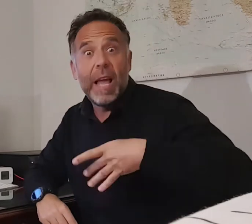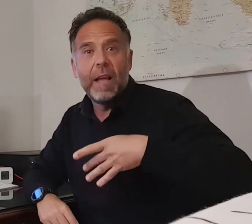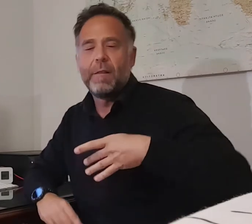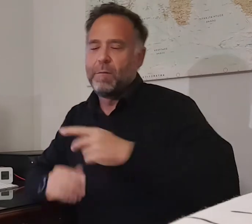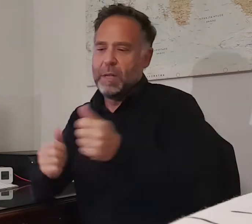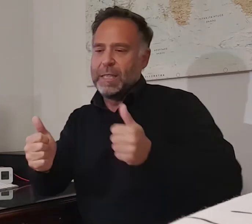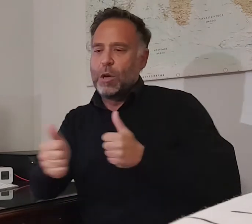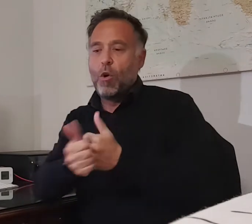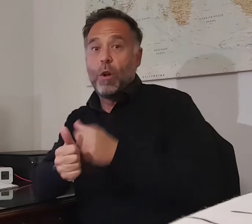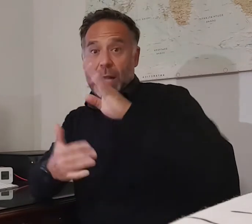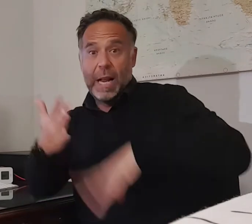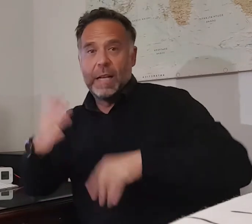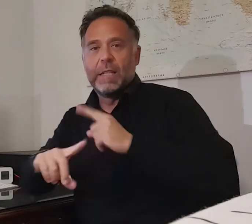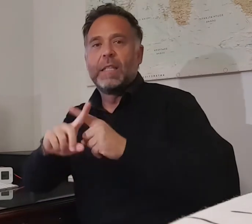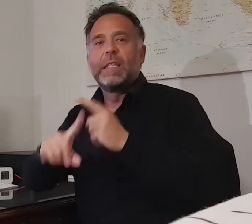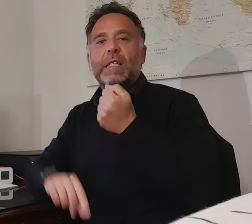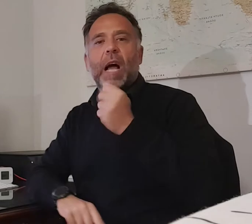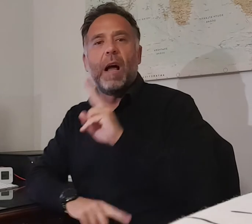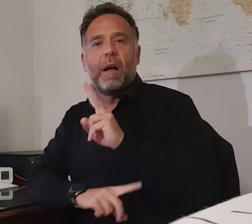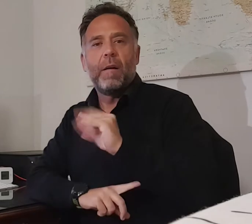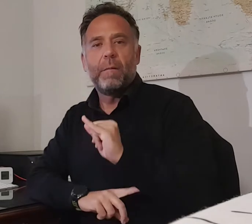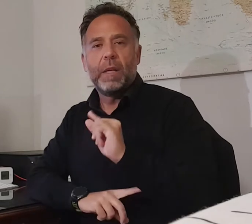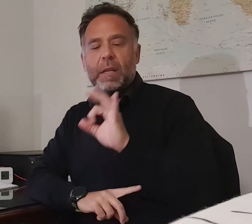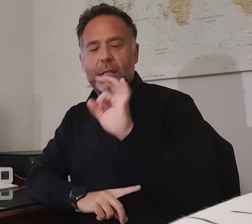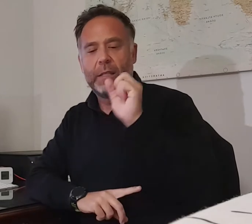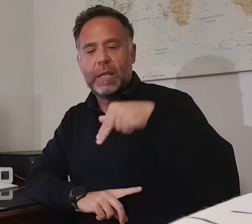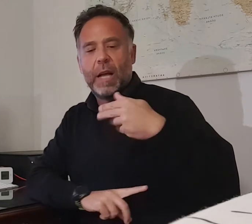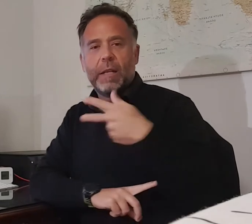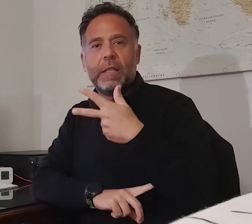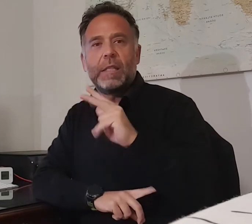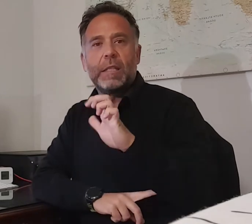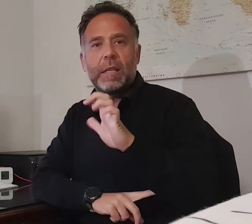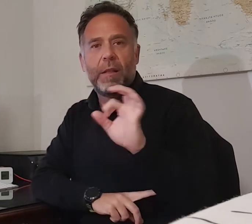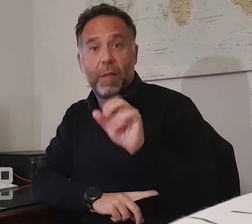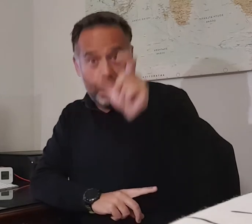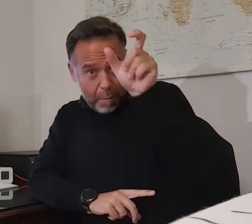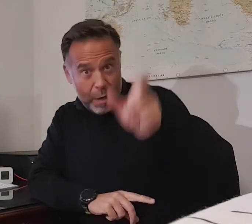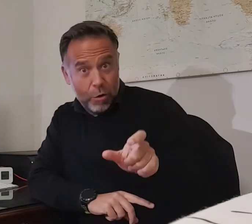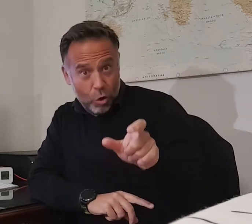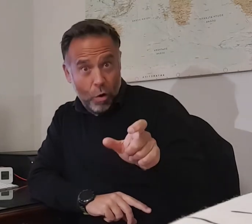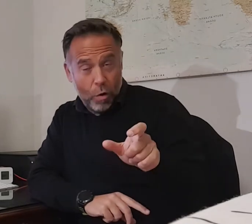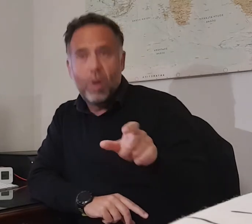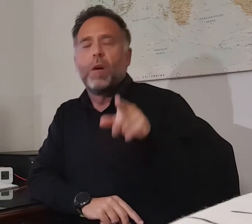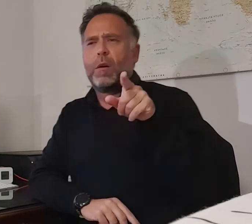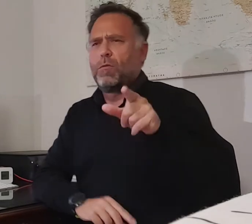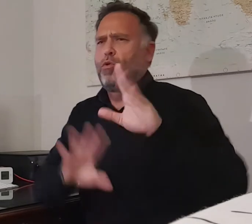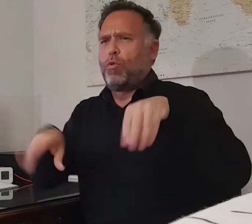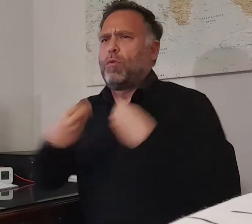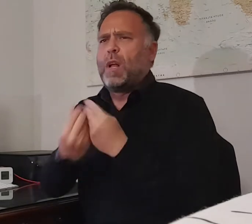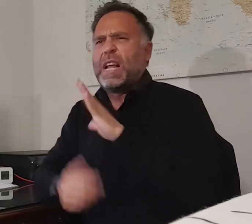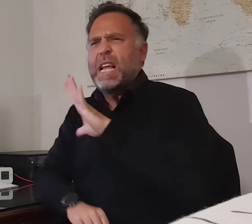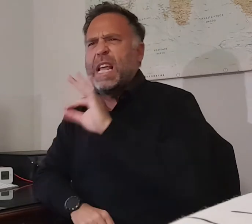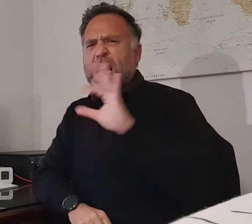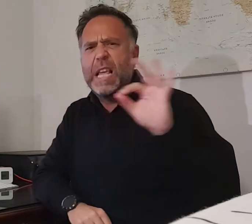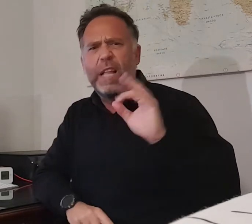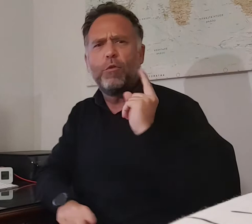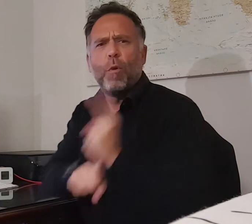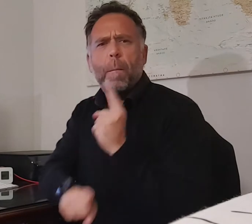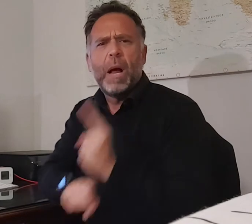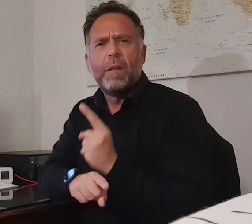catalán Xavi Sánchez Bernal, un tipo que ha disputado casi 500 partidos con la camiseta roja, llegó